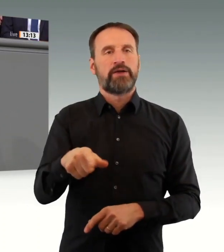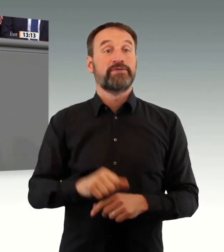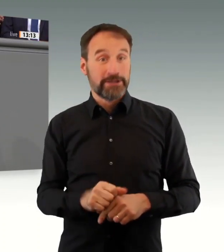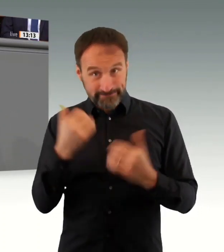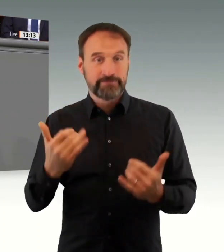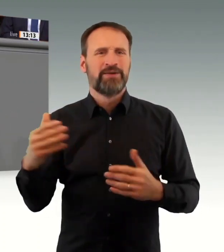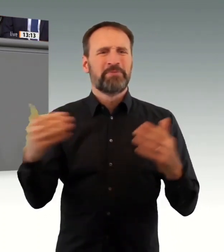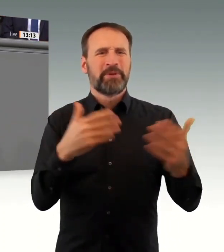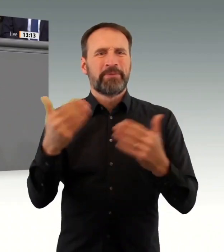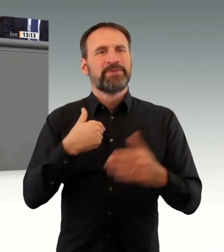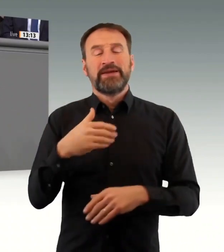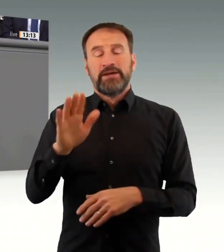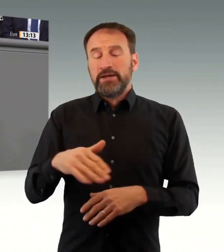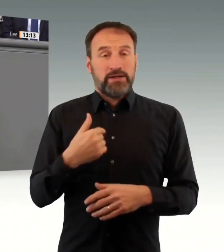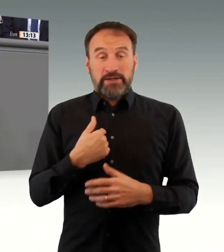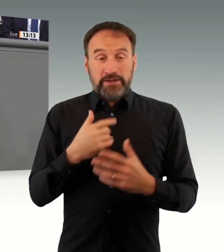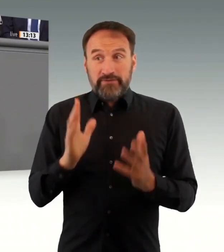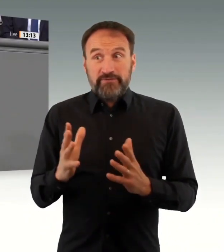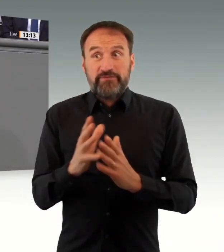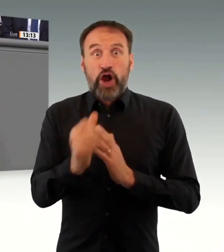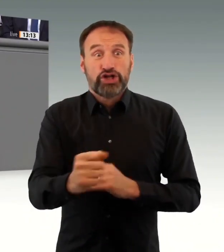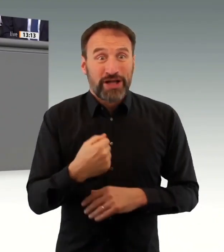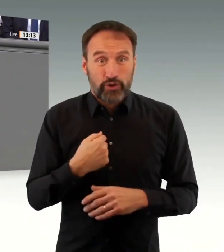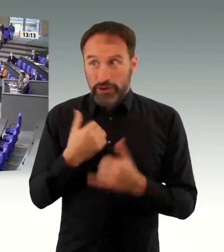vielen lieben Patienten. Ich bedanke mich.